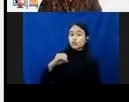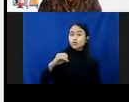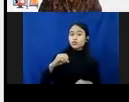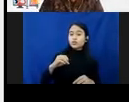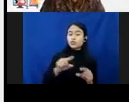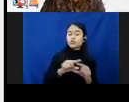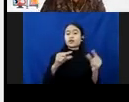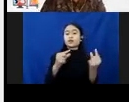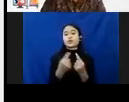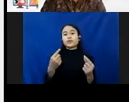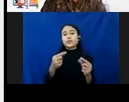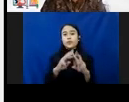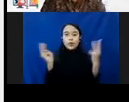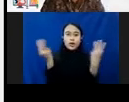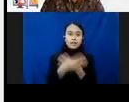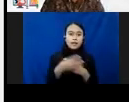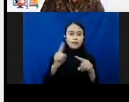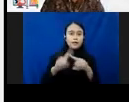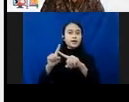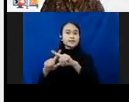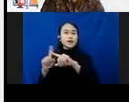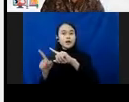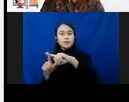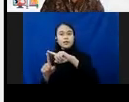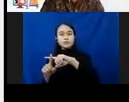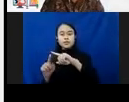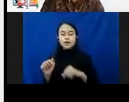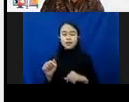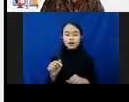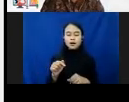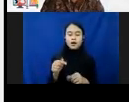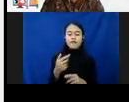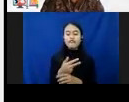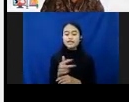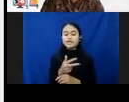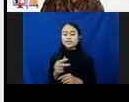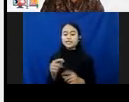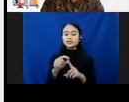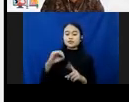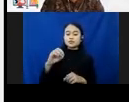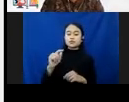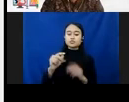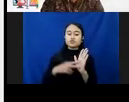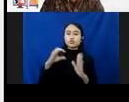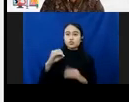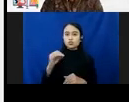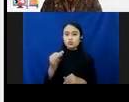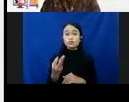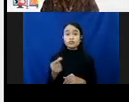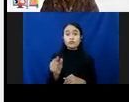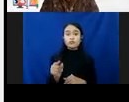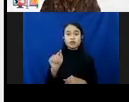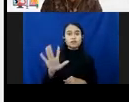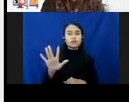XX++ ini merupakan media yang berisikan video-video porno yang memiliki anggota grup sebanyak 52 orang. Dan